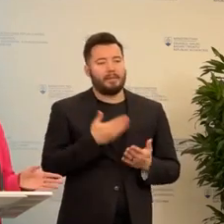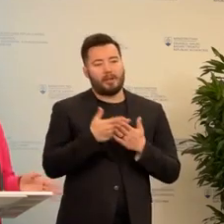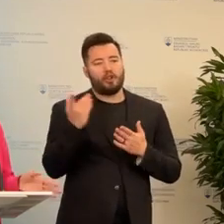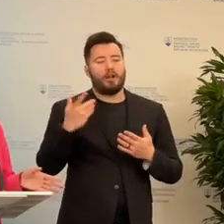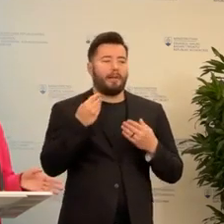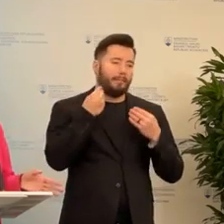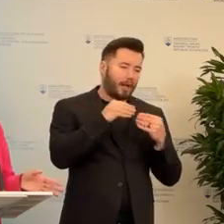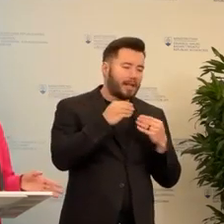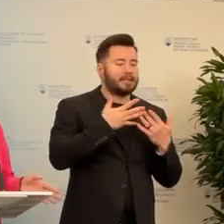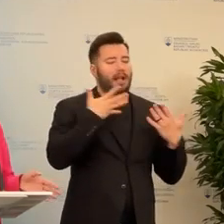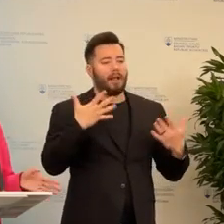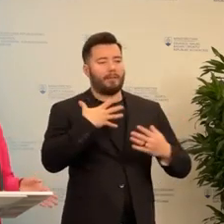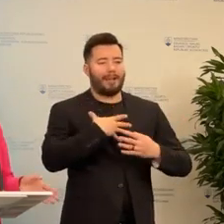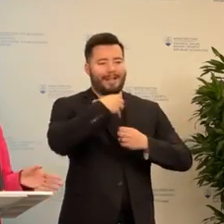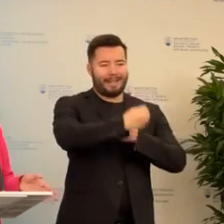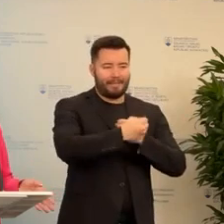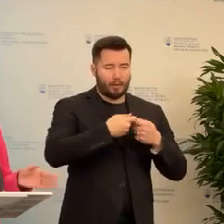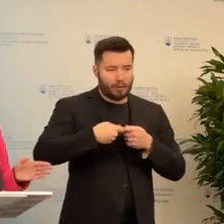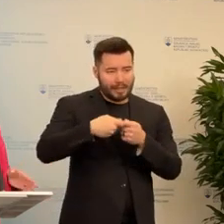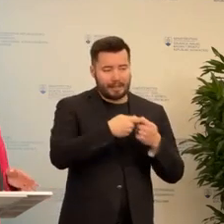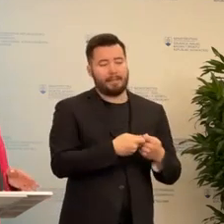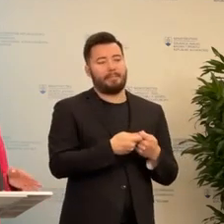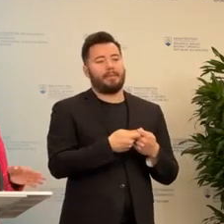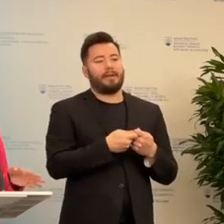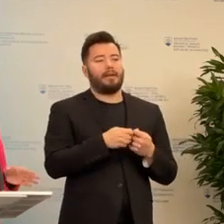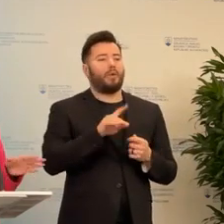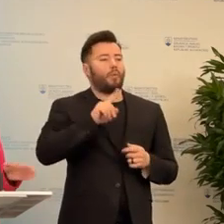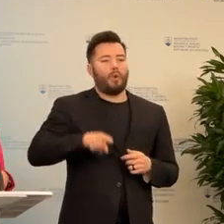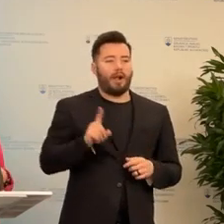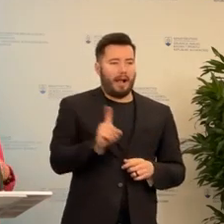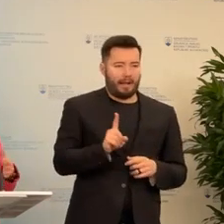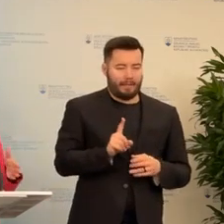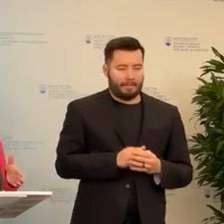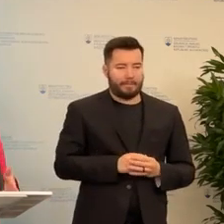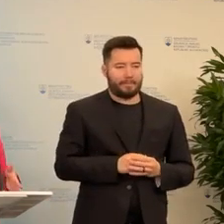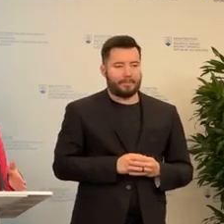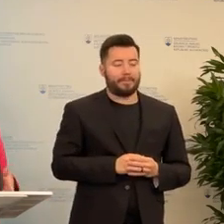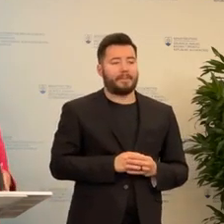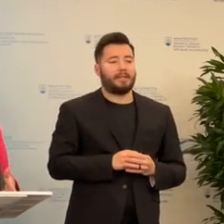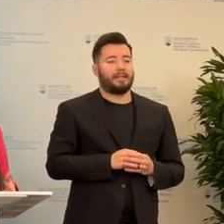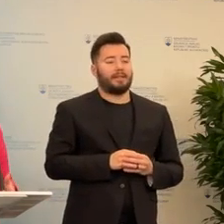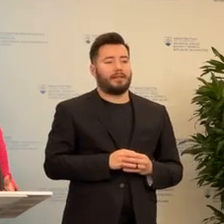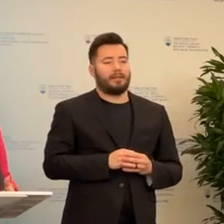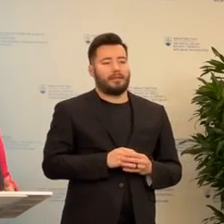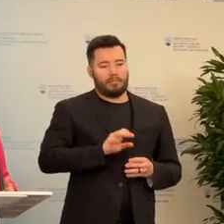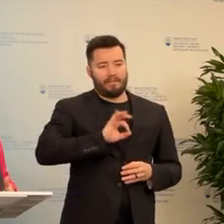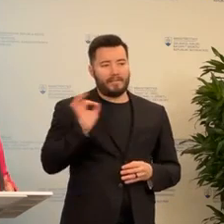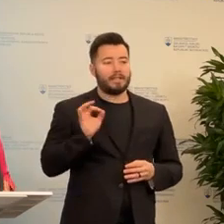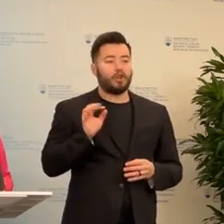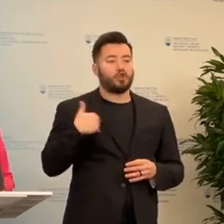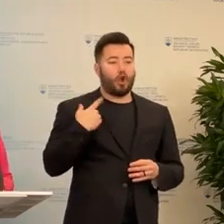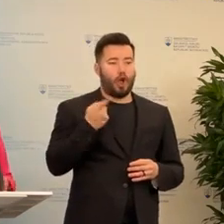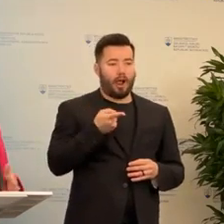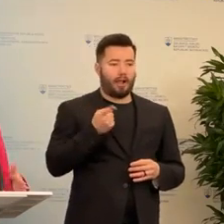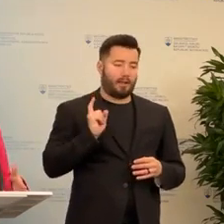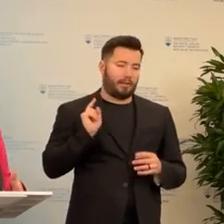aj poradenských týmov v rámci Centr pedagogicko-psychologického poradenstva a prevencie, že vedeli prísť do školy alebo aj vedia prísť do školy